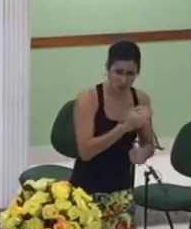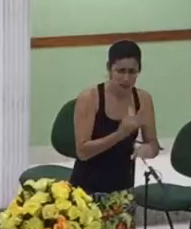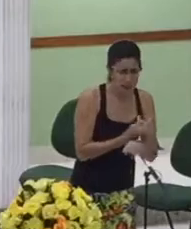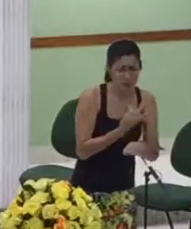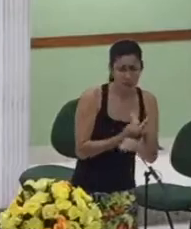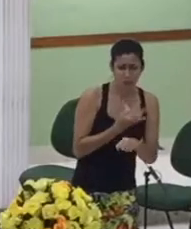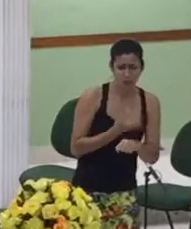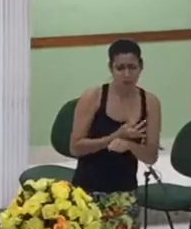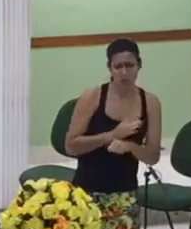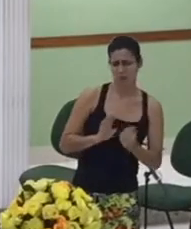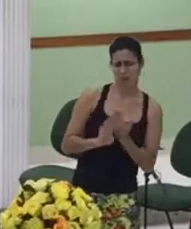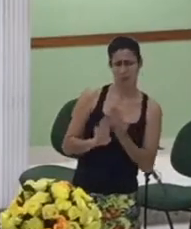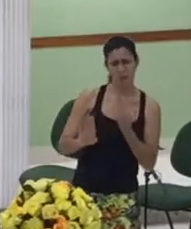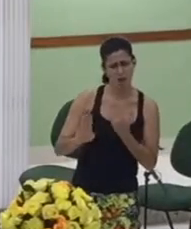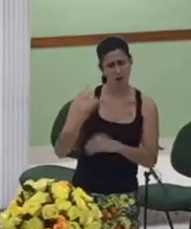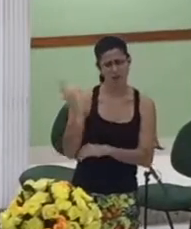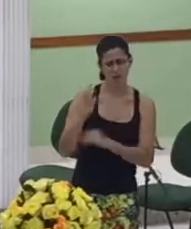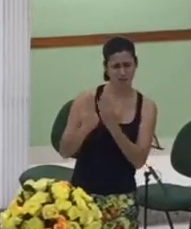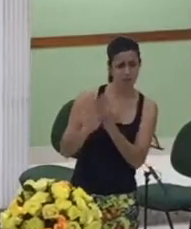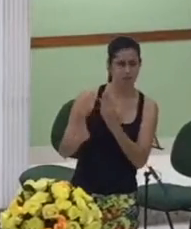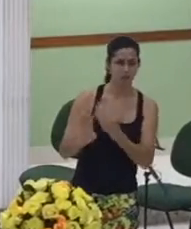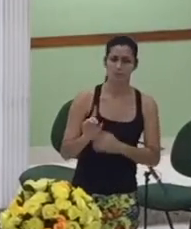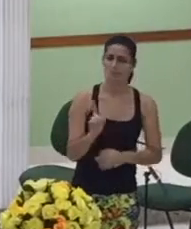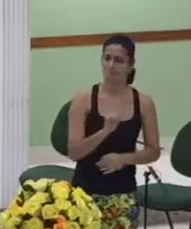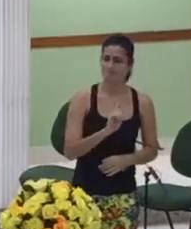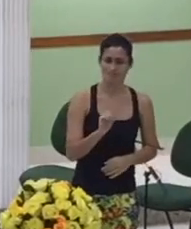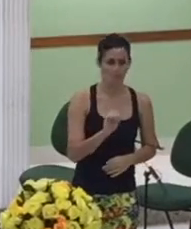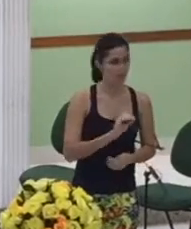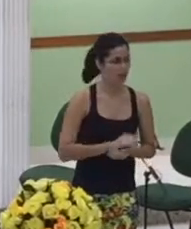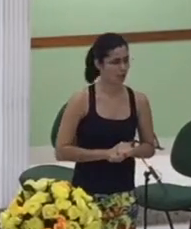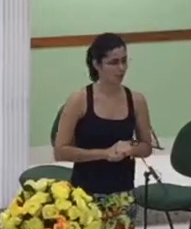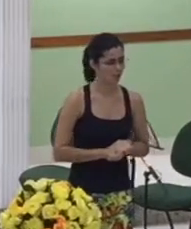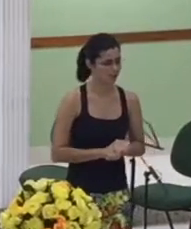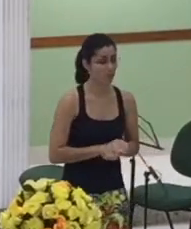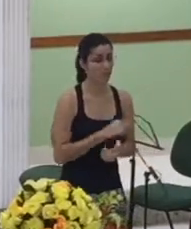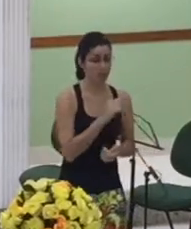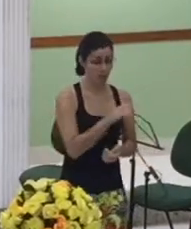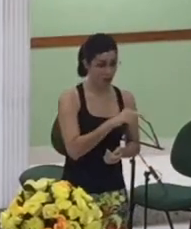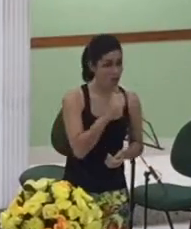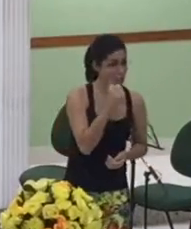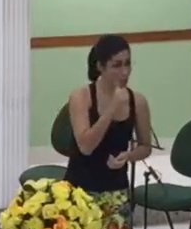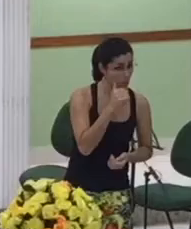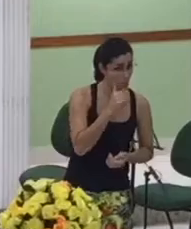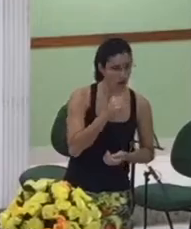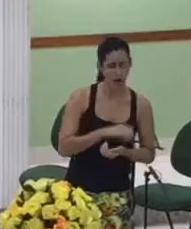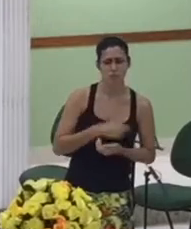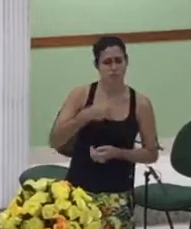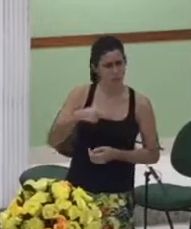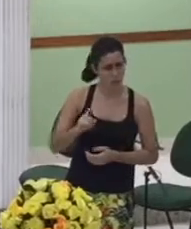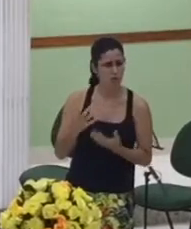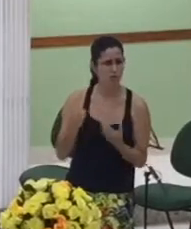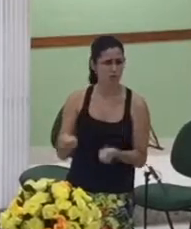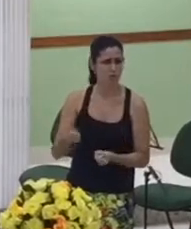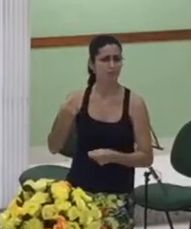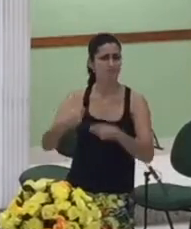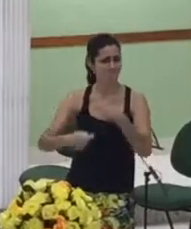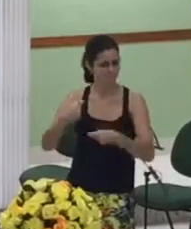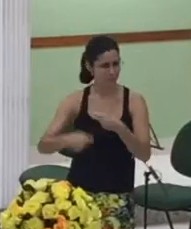lá e acontece que ela engravidou e mandou avisar olha Davi tenho um